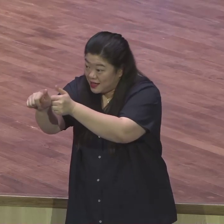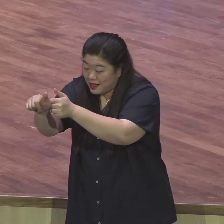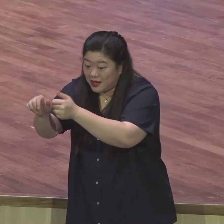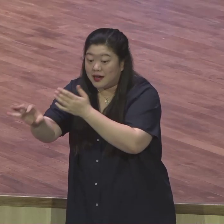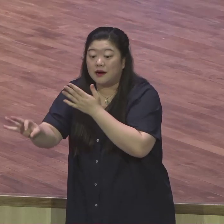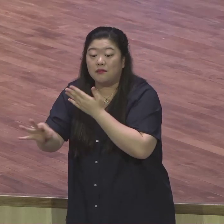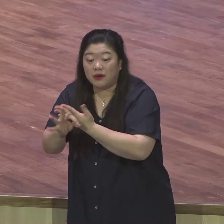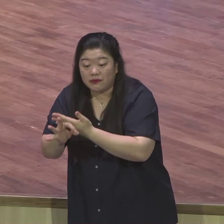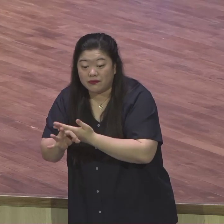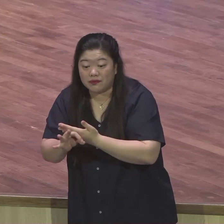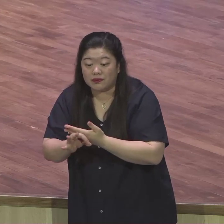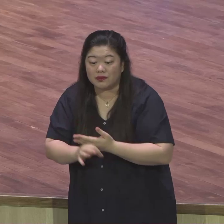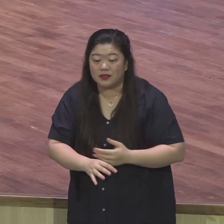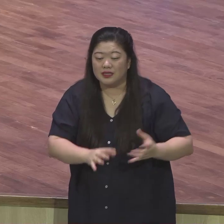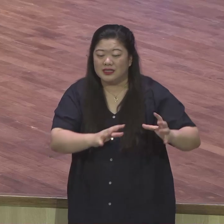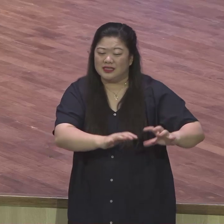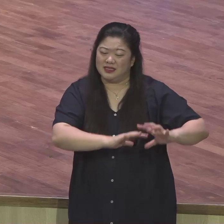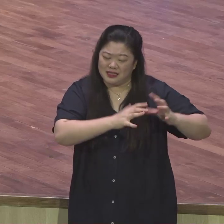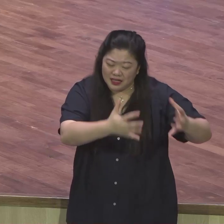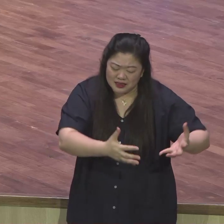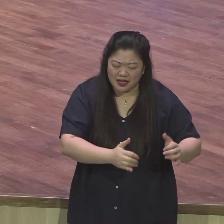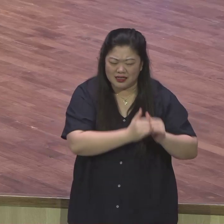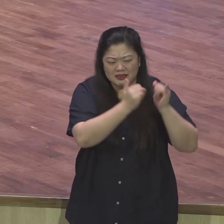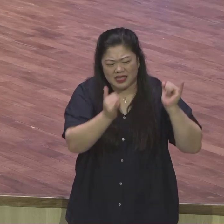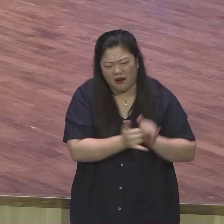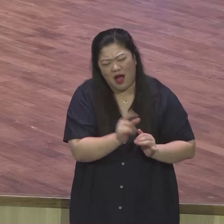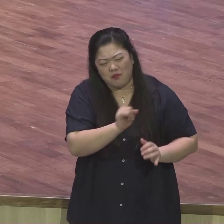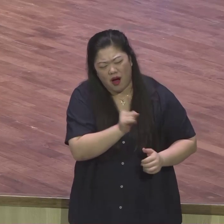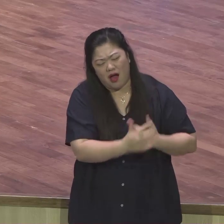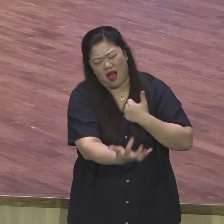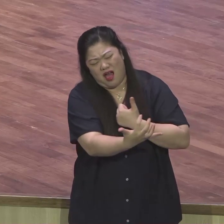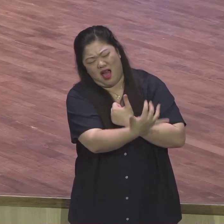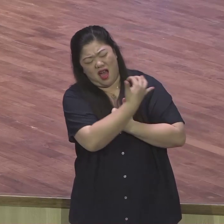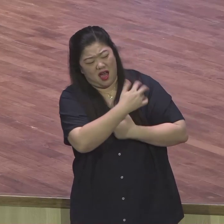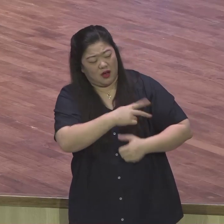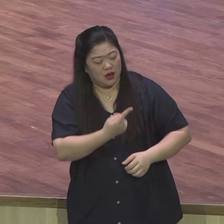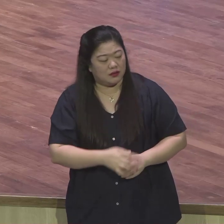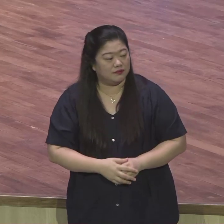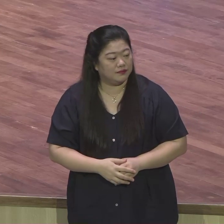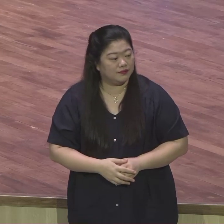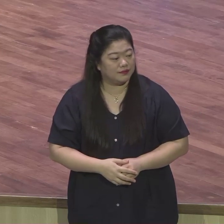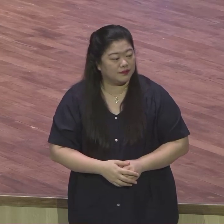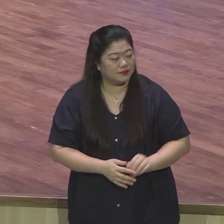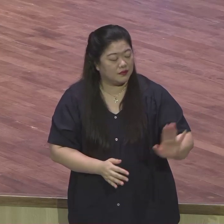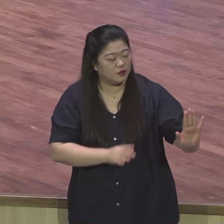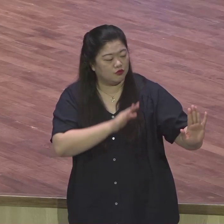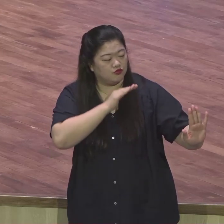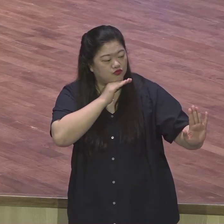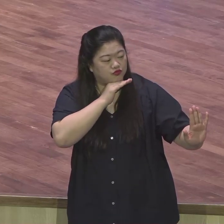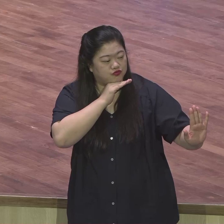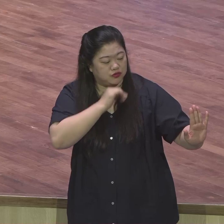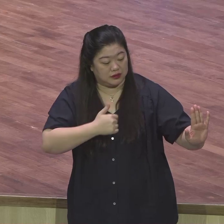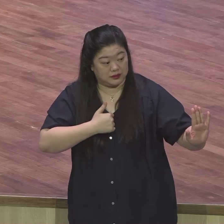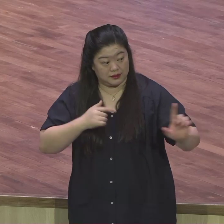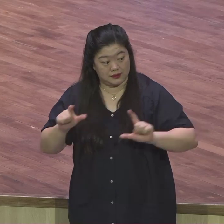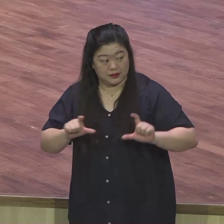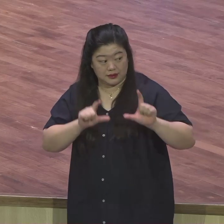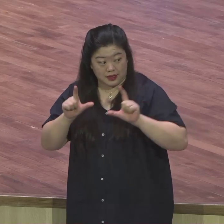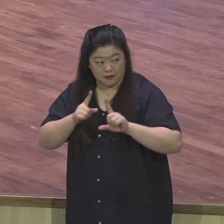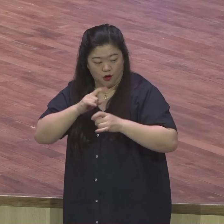아무리 조롱을 하고 아무리 비난하고 어떤 문제에서도 내 삶은 언약의 여정 속이다. 이런 사람은